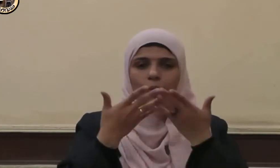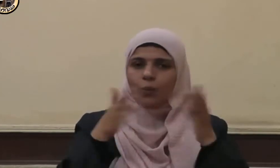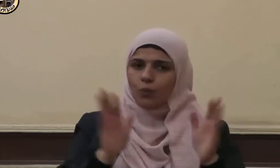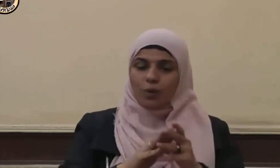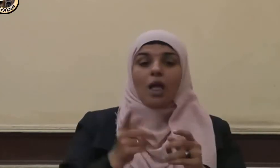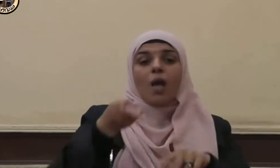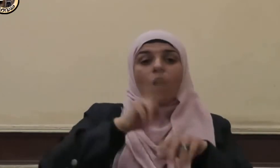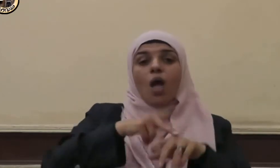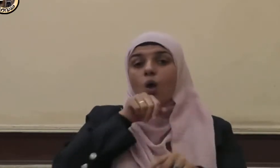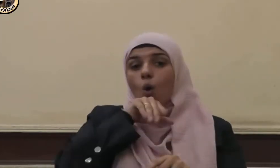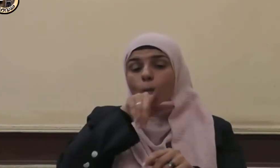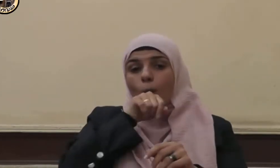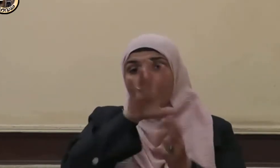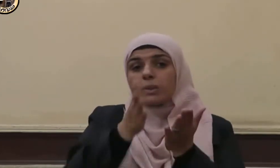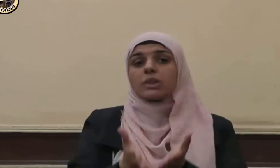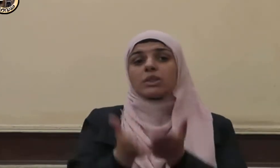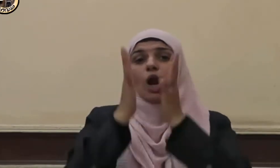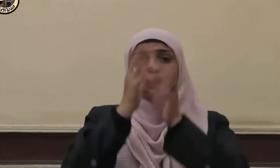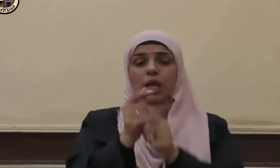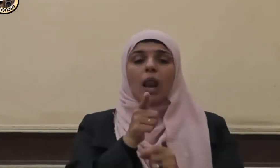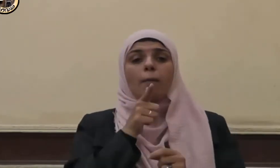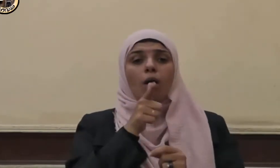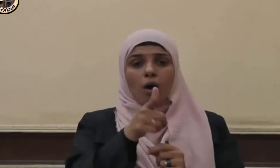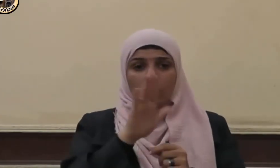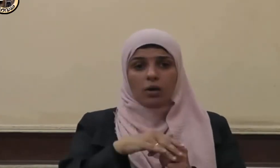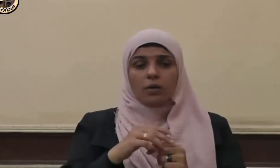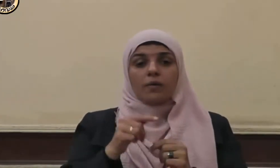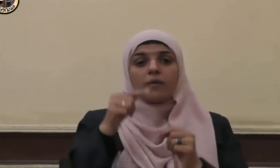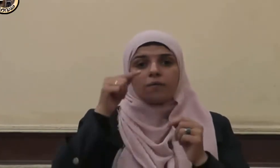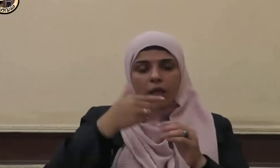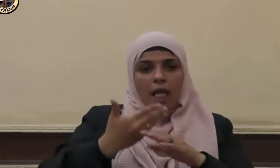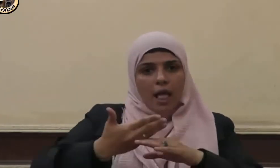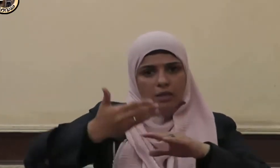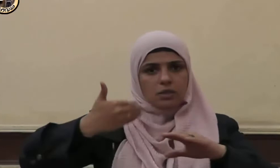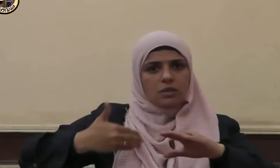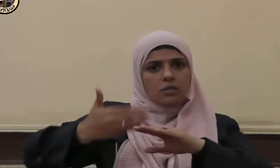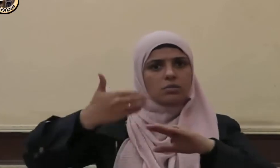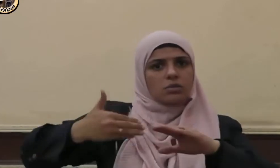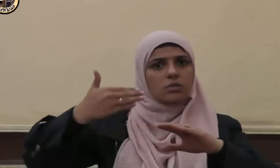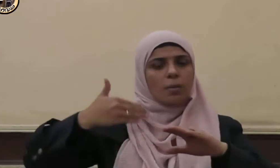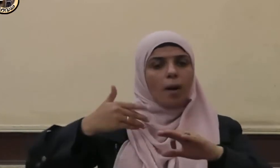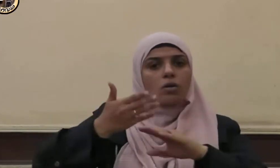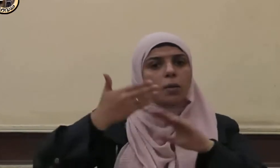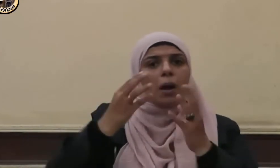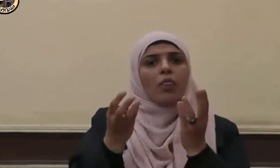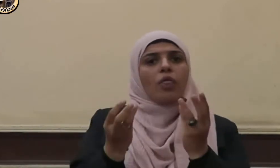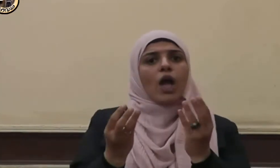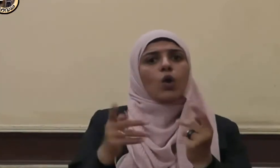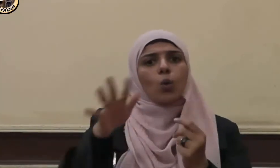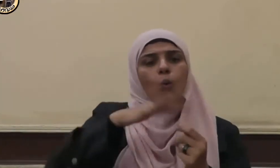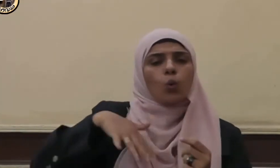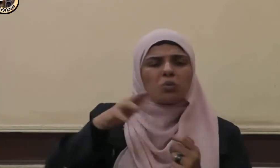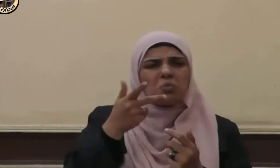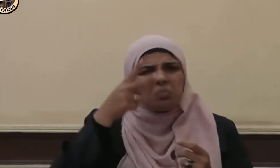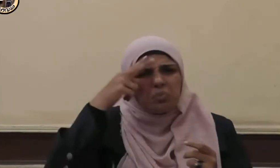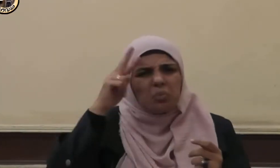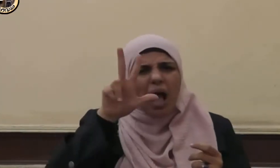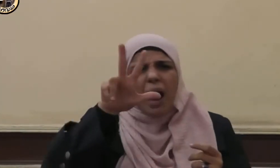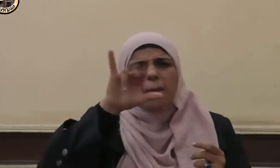صلى الله عليه وسلم سبق المفردون قالوا وما المفردون يا